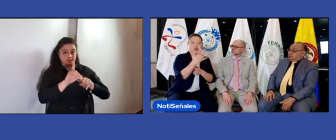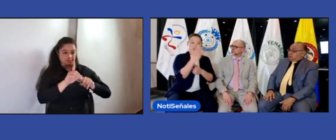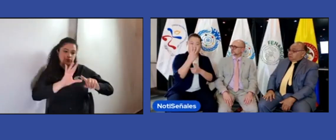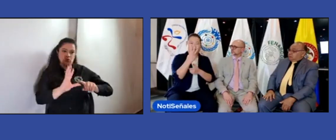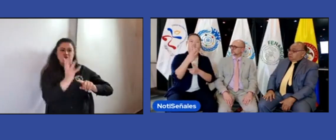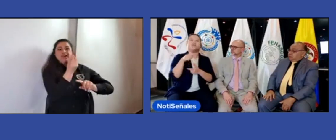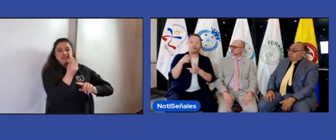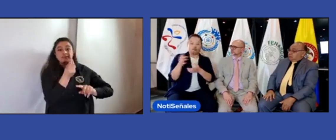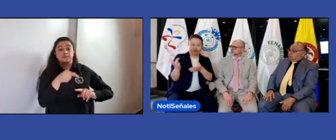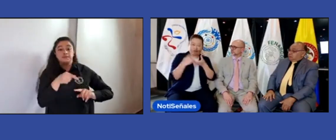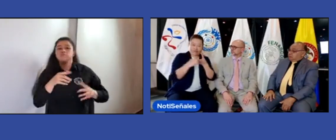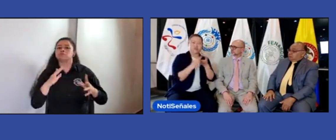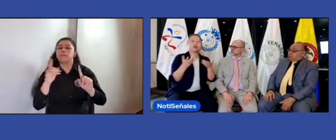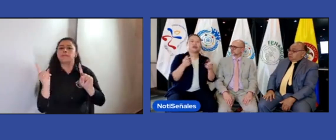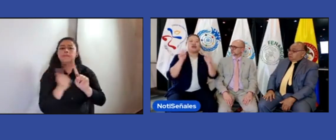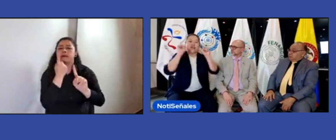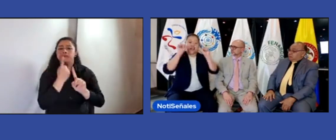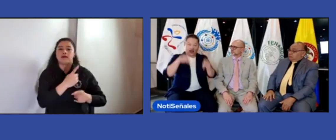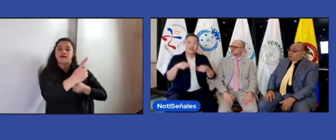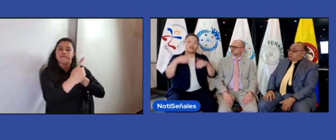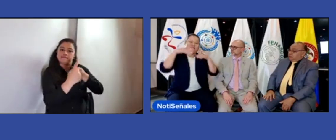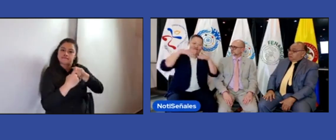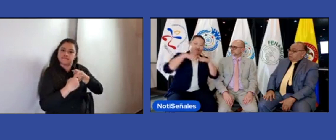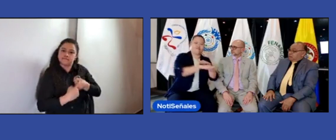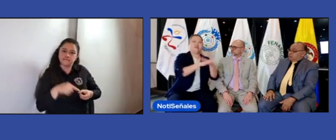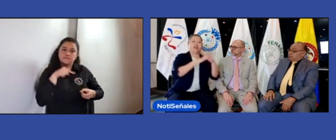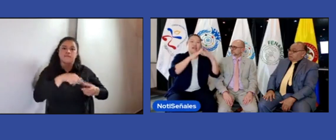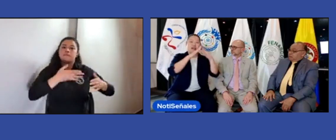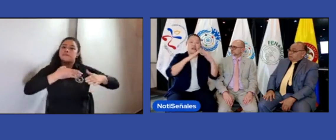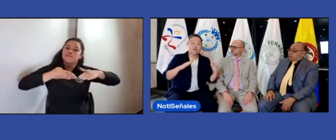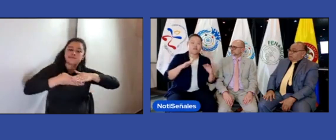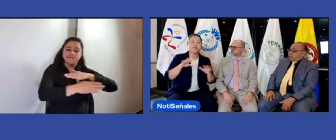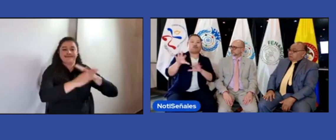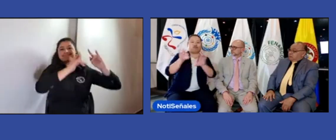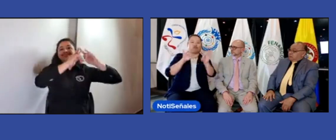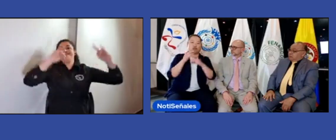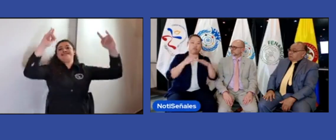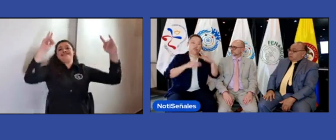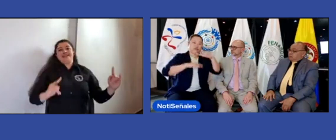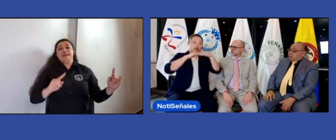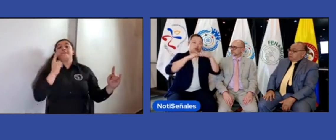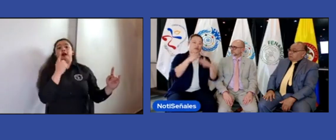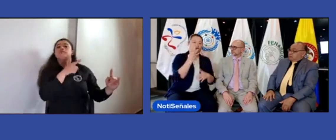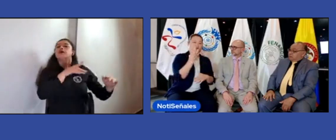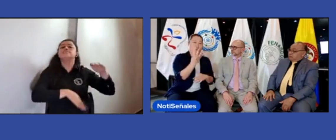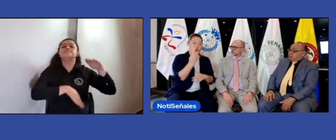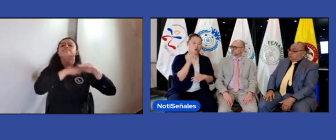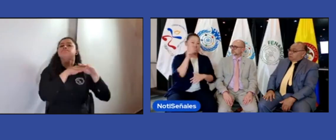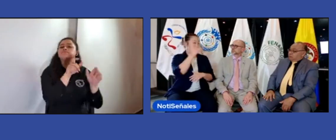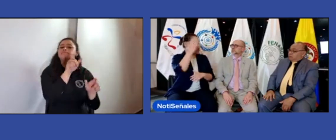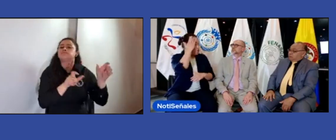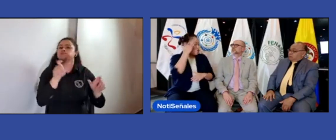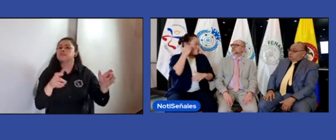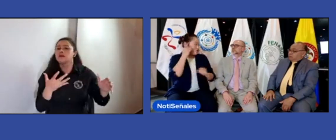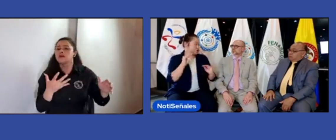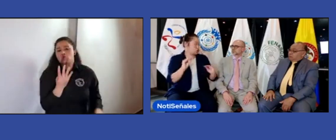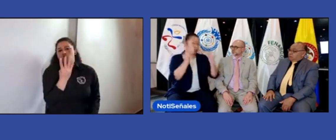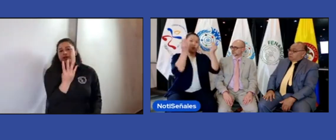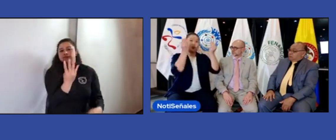¿Por qué nosotros con nuestras 53 asociaciones al interior tenemos pues este campamento y